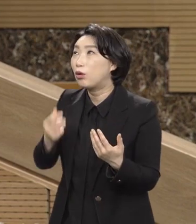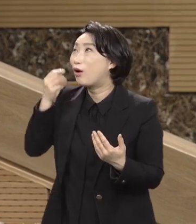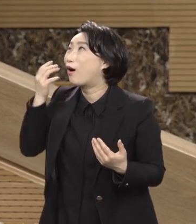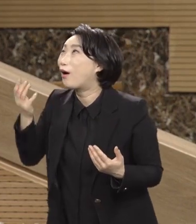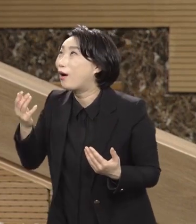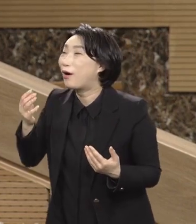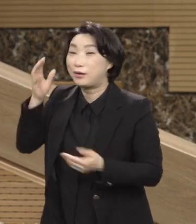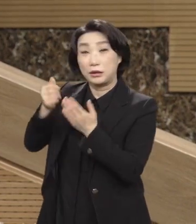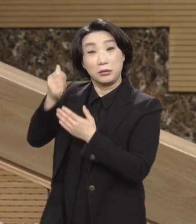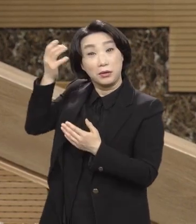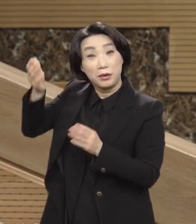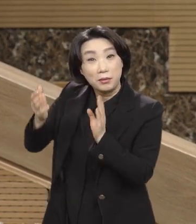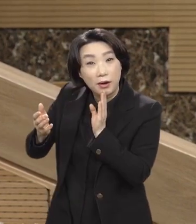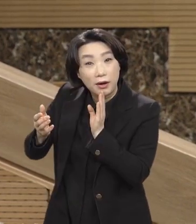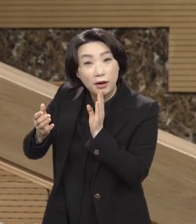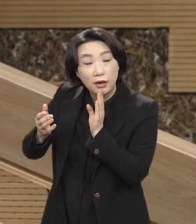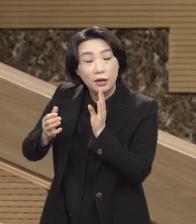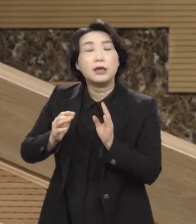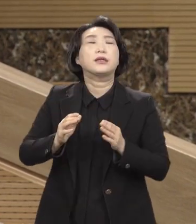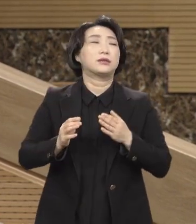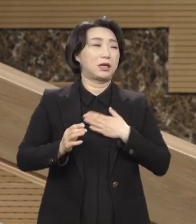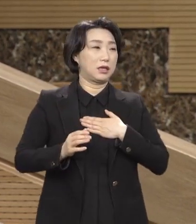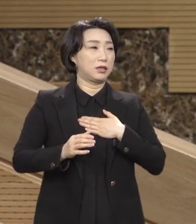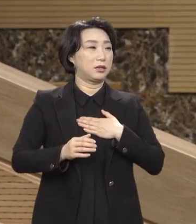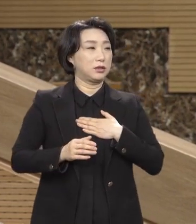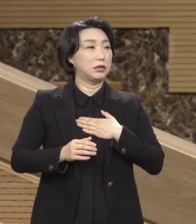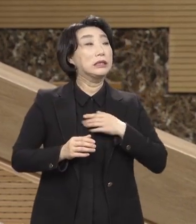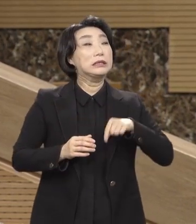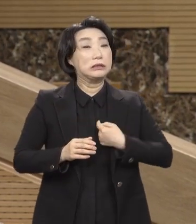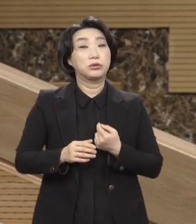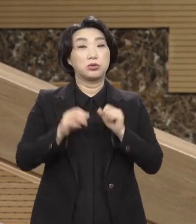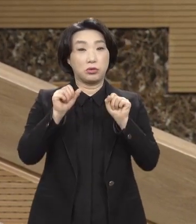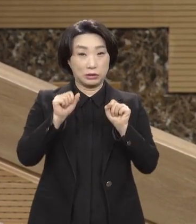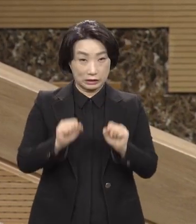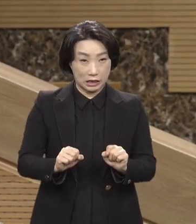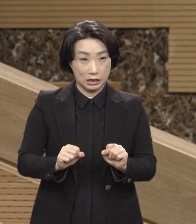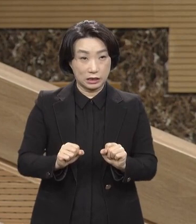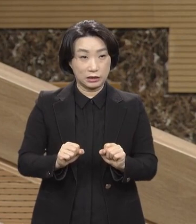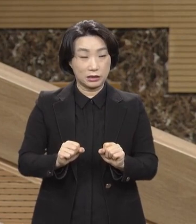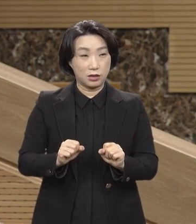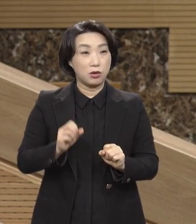스스로 계신 자라고 말해라.